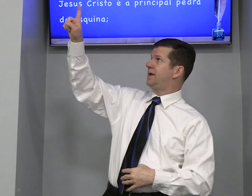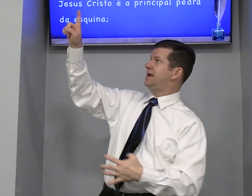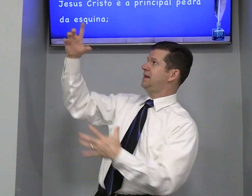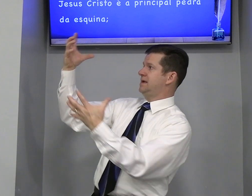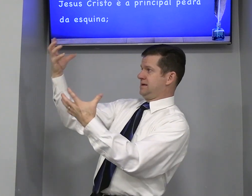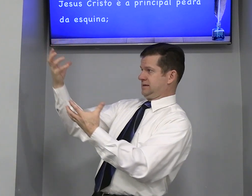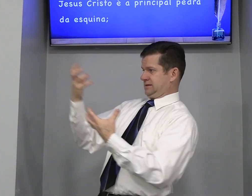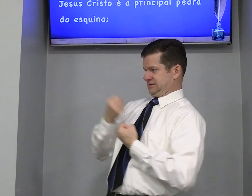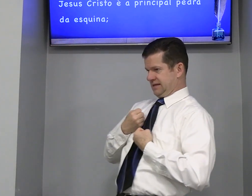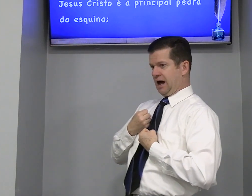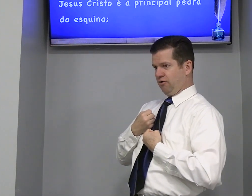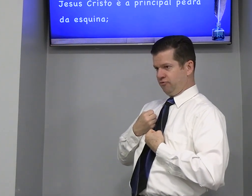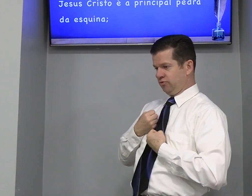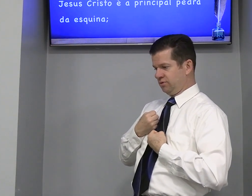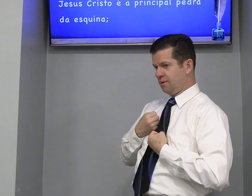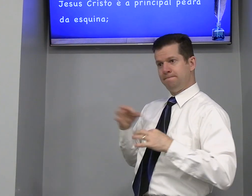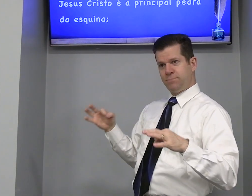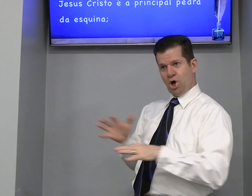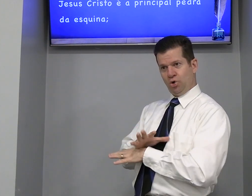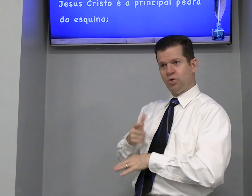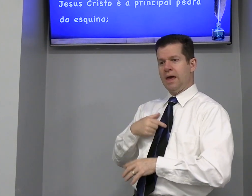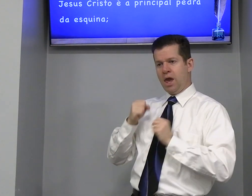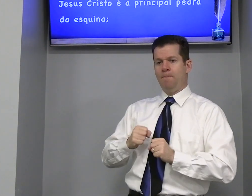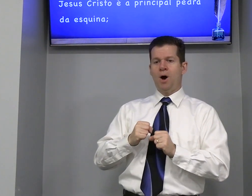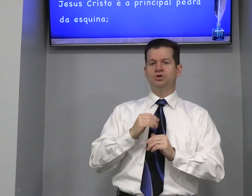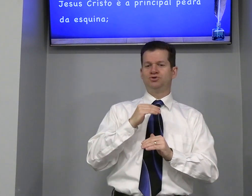Ele Salvo Pronto Eu posso